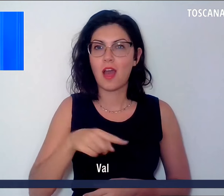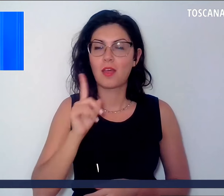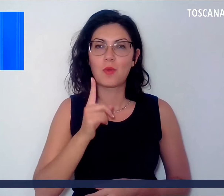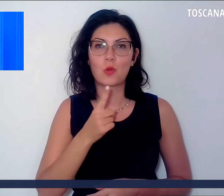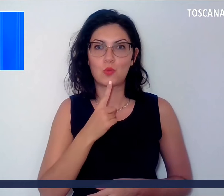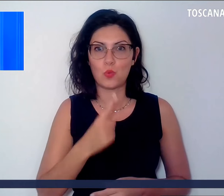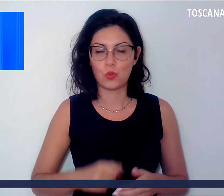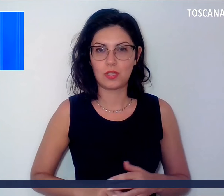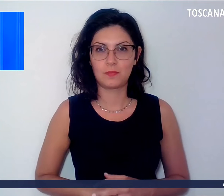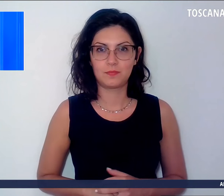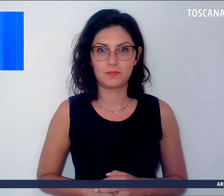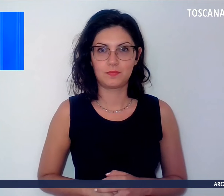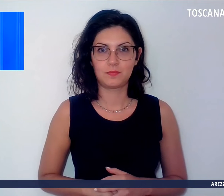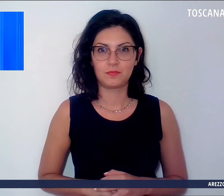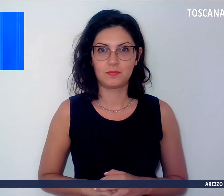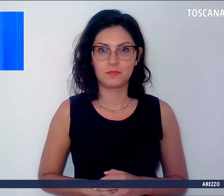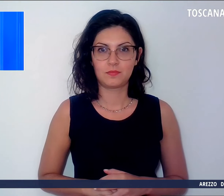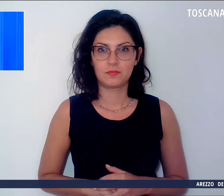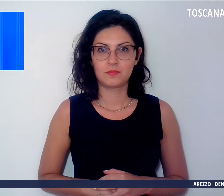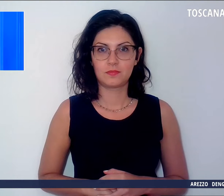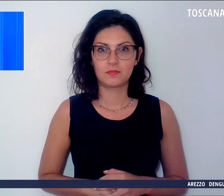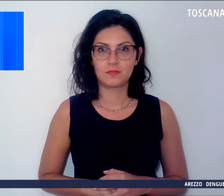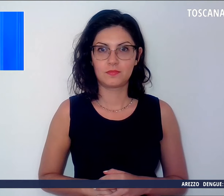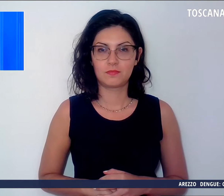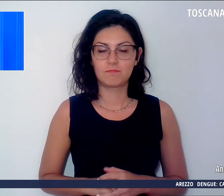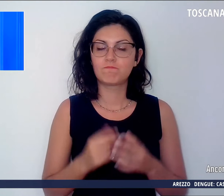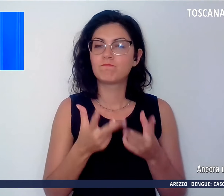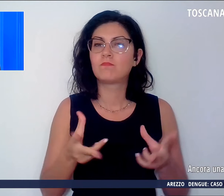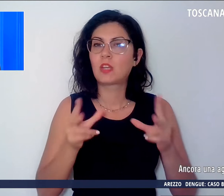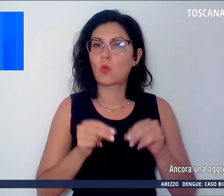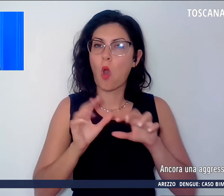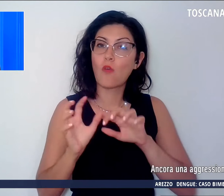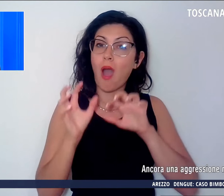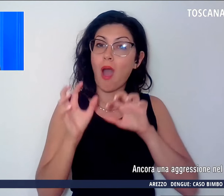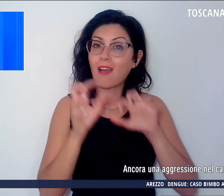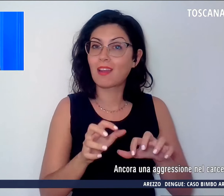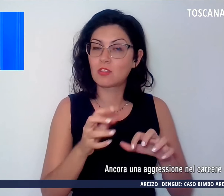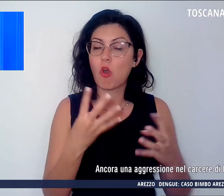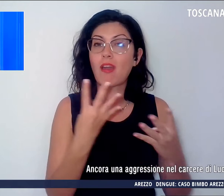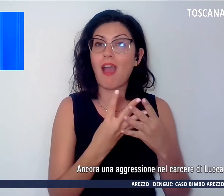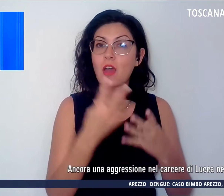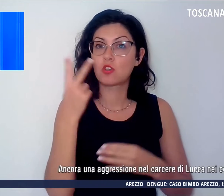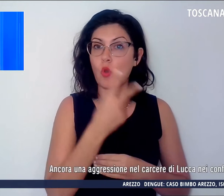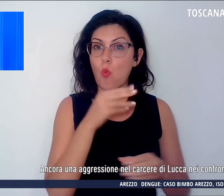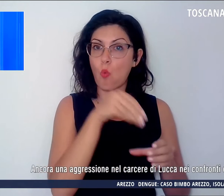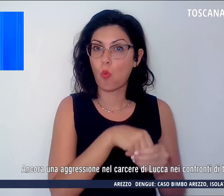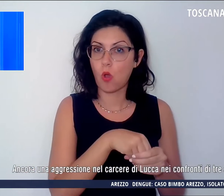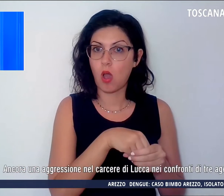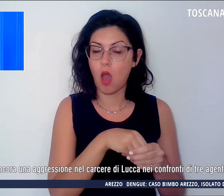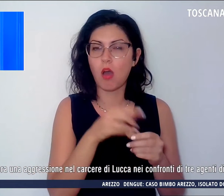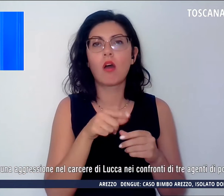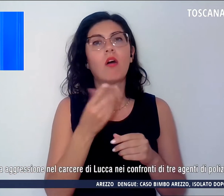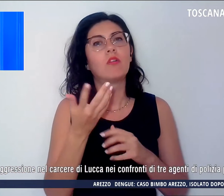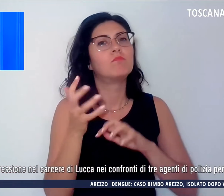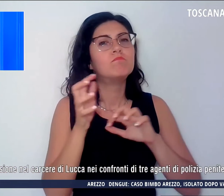il telegiornale per i sordi. Ancora un'aggressione nel carcere di Lucca nei confronti di tre